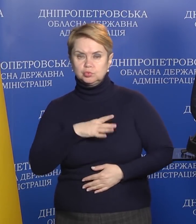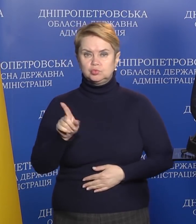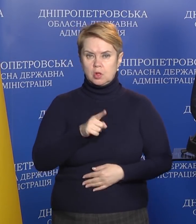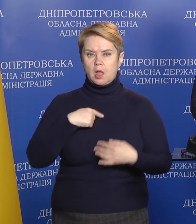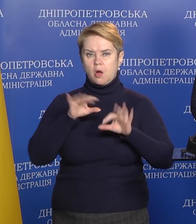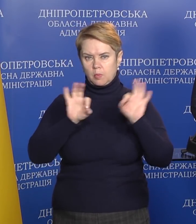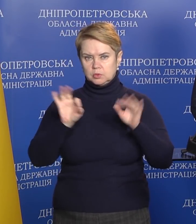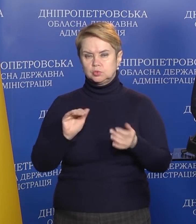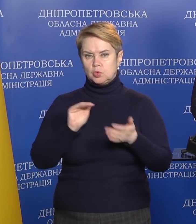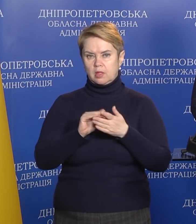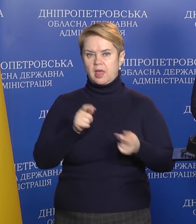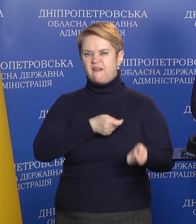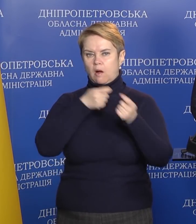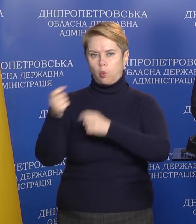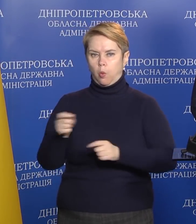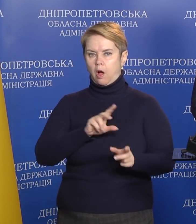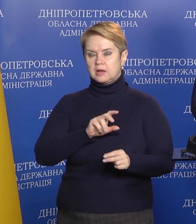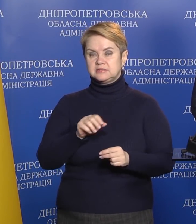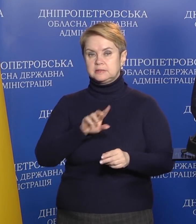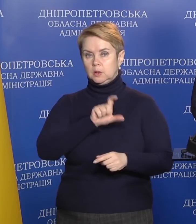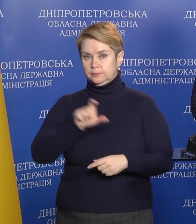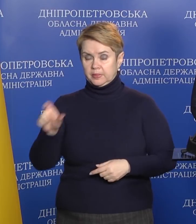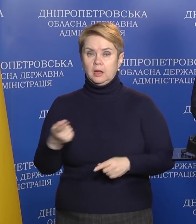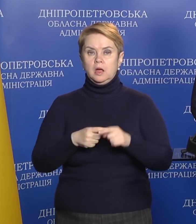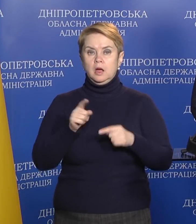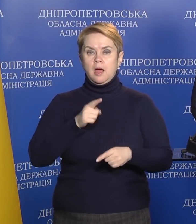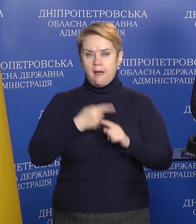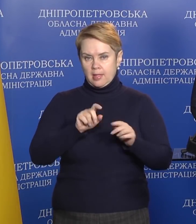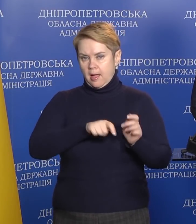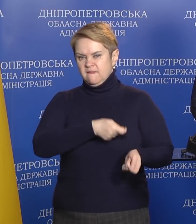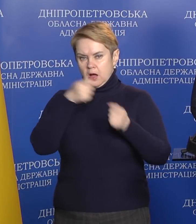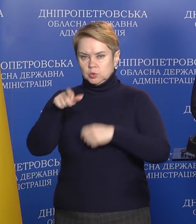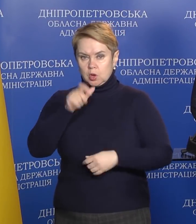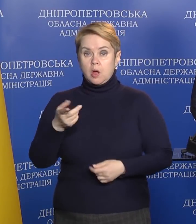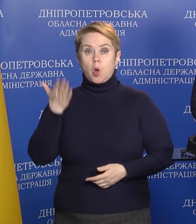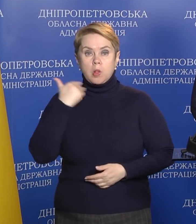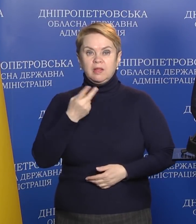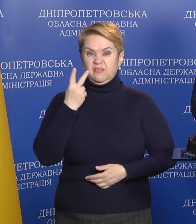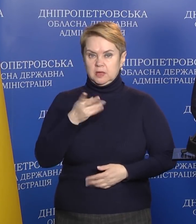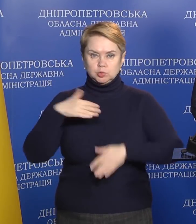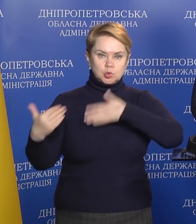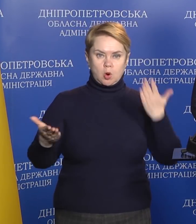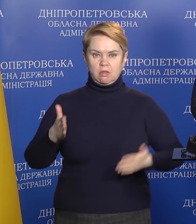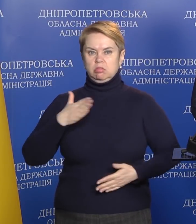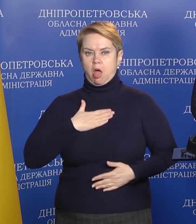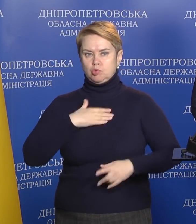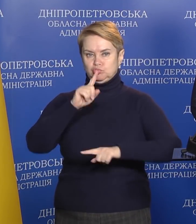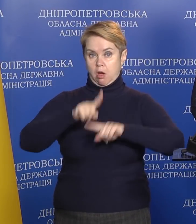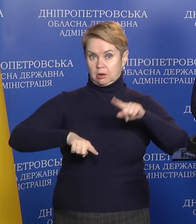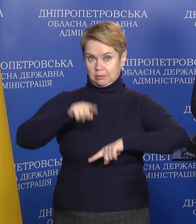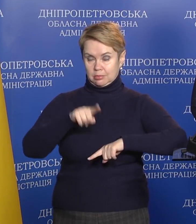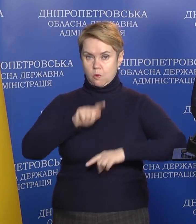я вам повідомлю стосовно евакуації. Евакуація – це коли дві сторони, наша рідна,